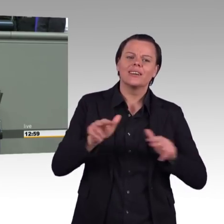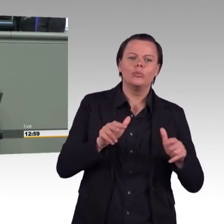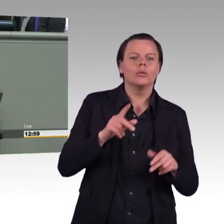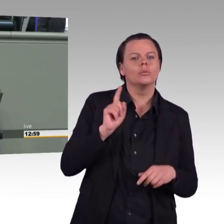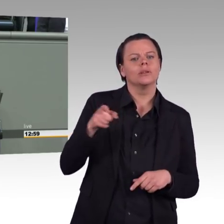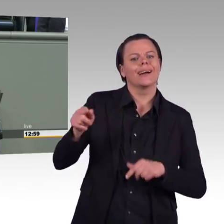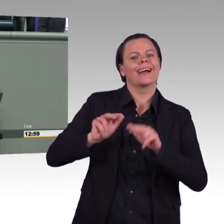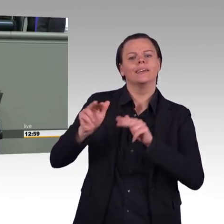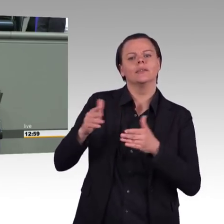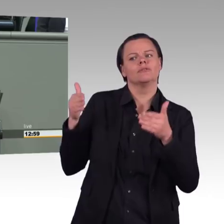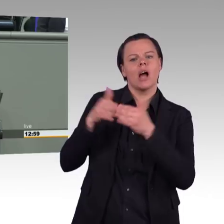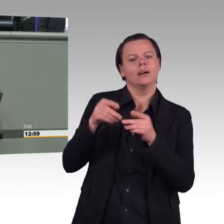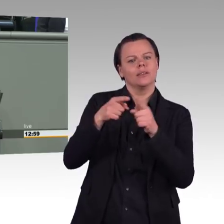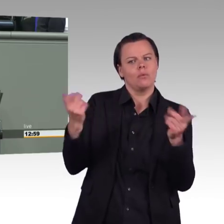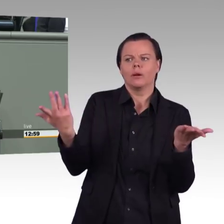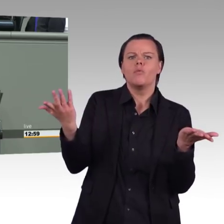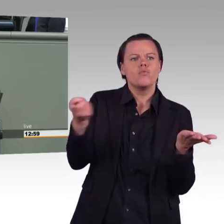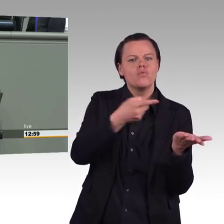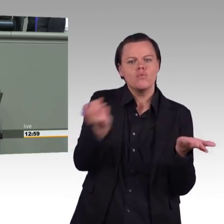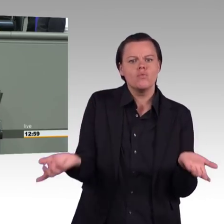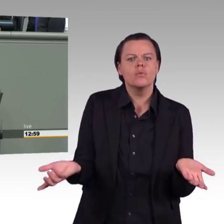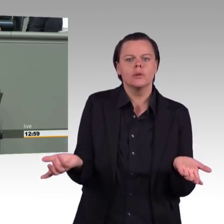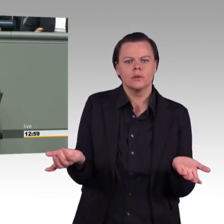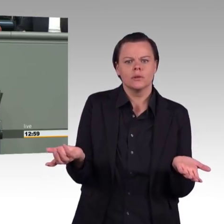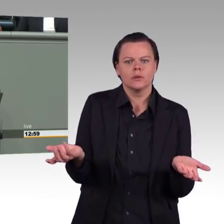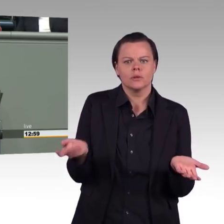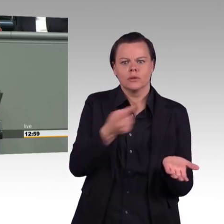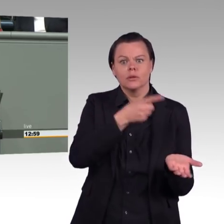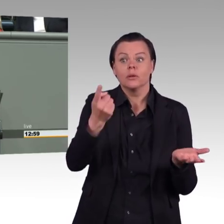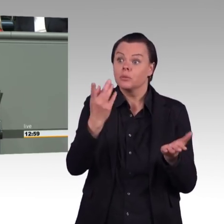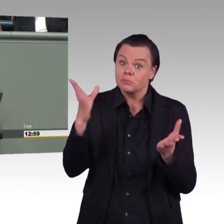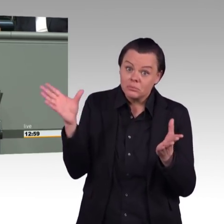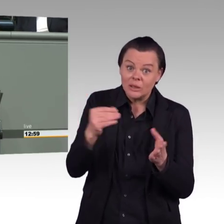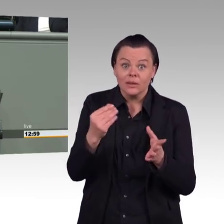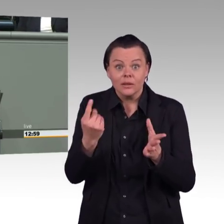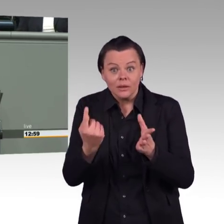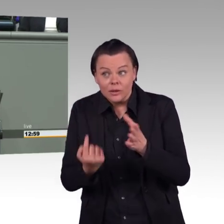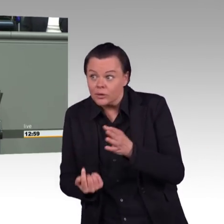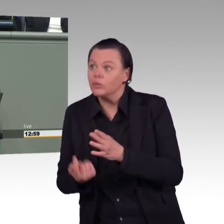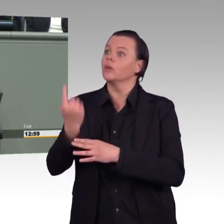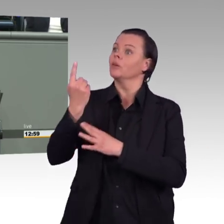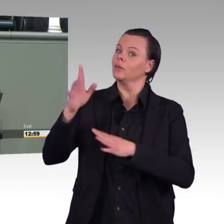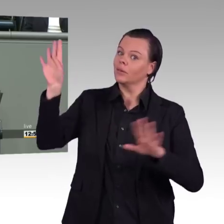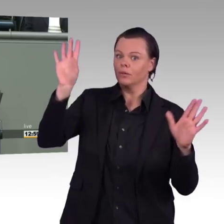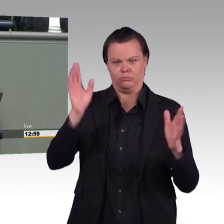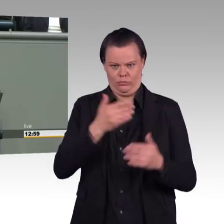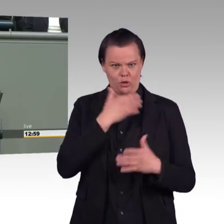hat nicht nur katastrophale Folgen für den Ruf Deutschlands international, nicht nur katastrophale Folgen für den Klimaschutz,